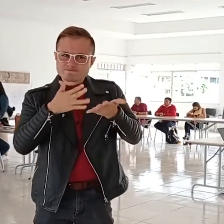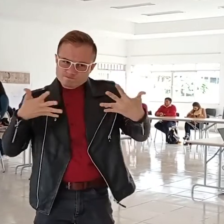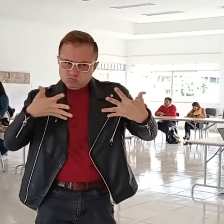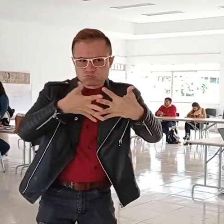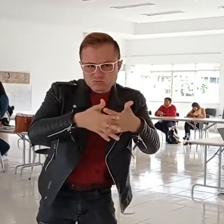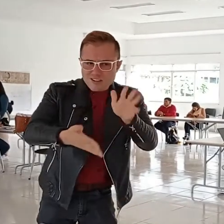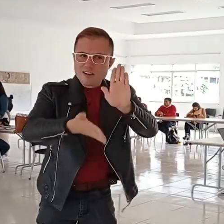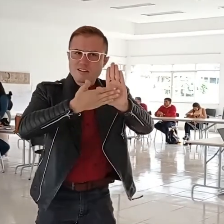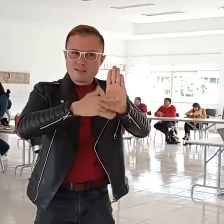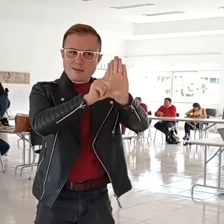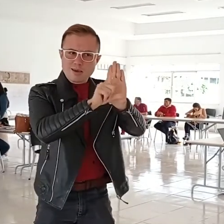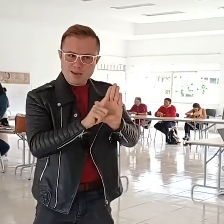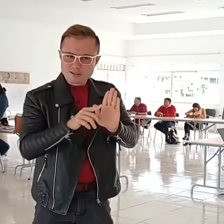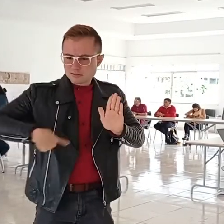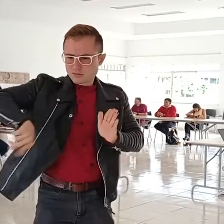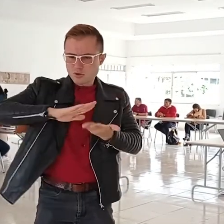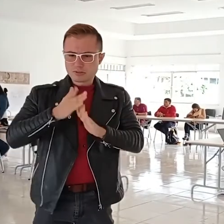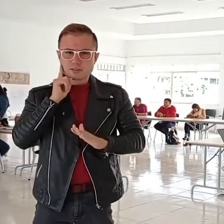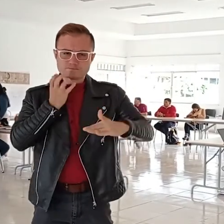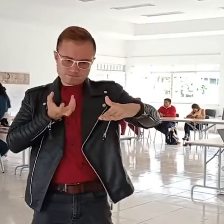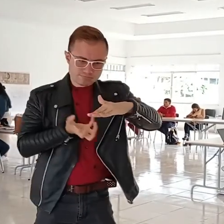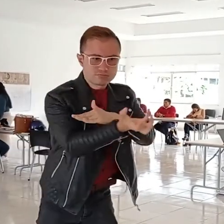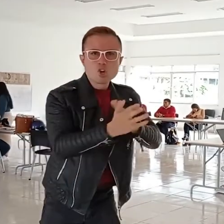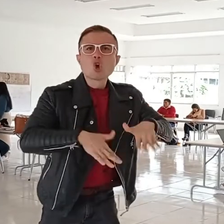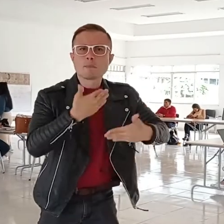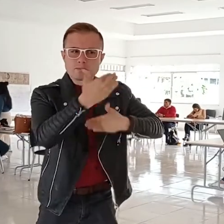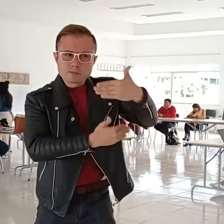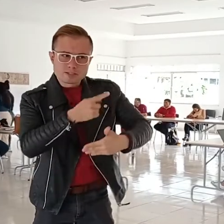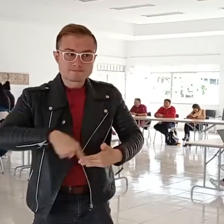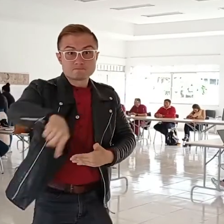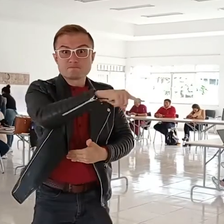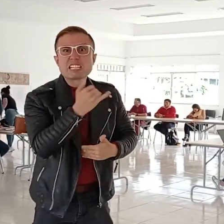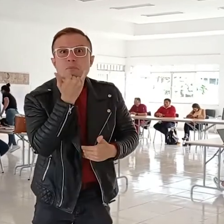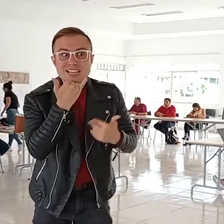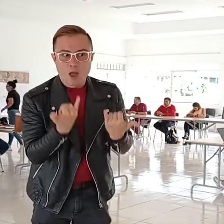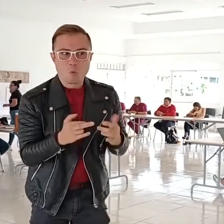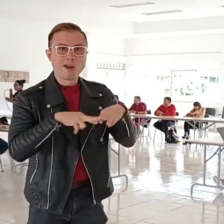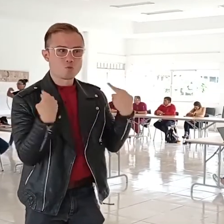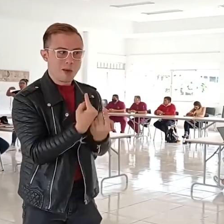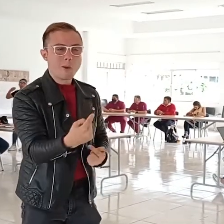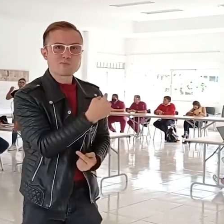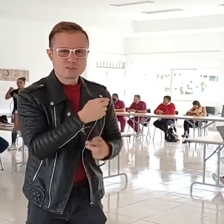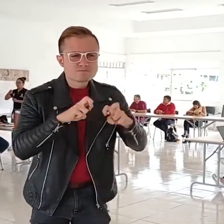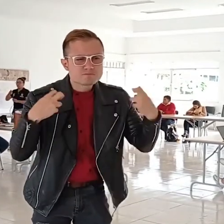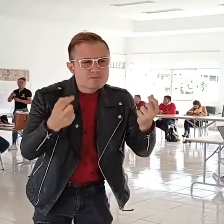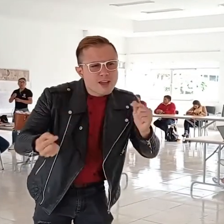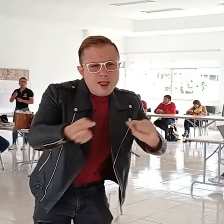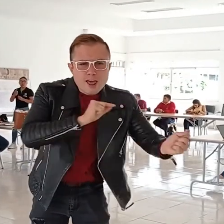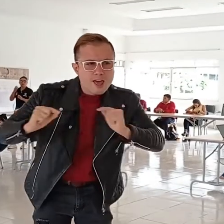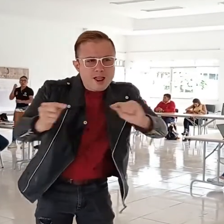nuestros derechos, proceso que hasta el momento no es de la mejor calidad. Por eso es necesario articular la legislación existente para que la comunidad